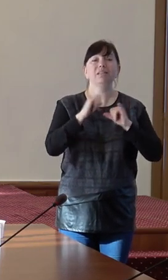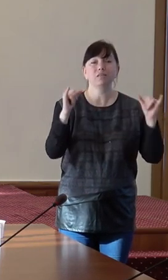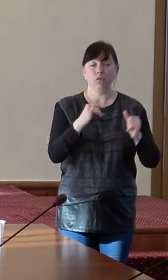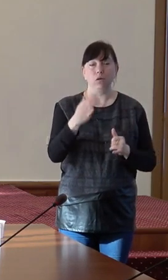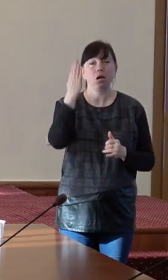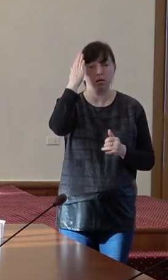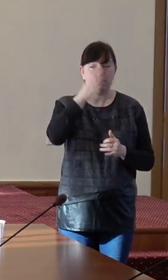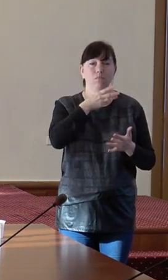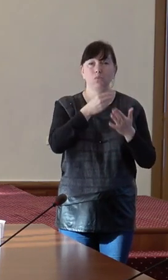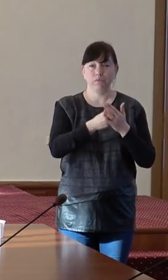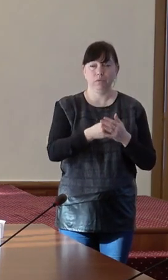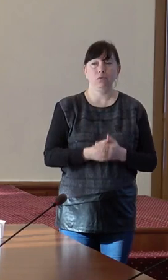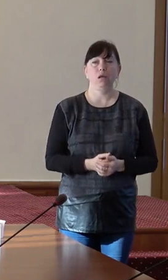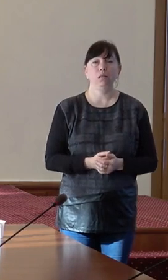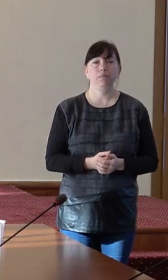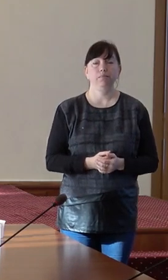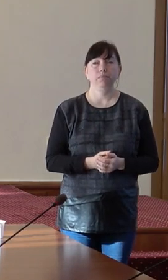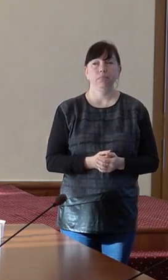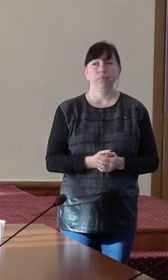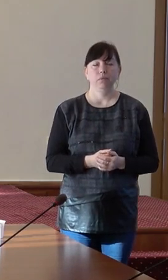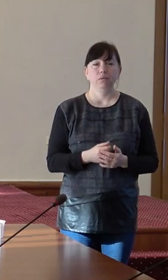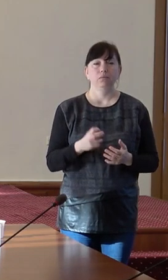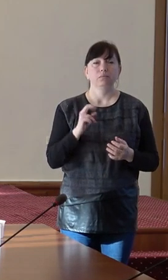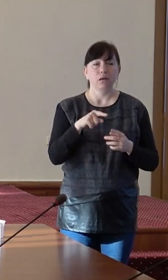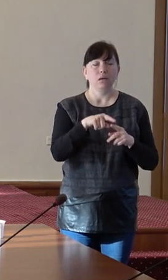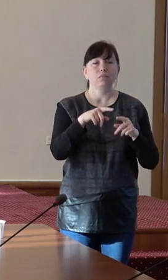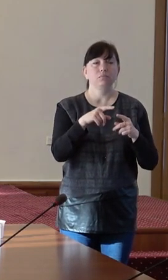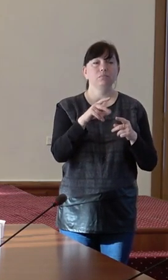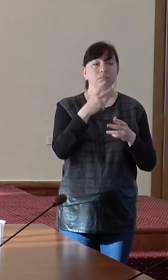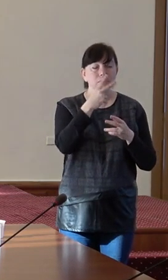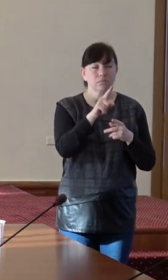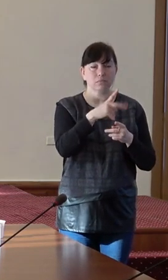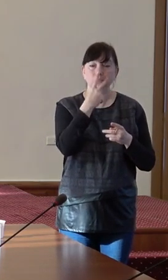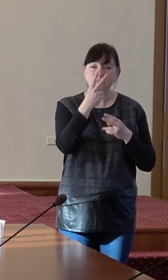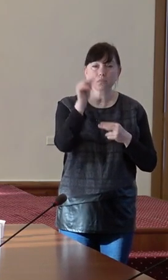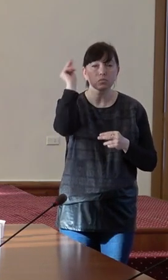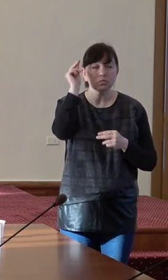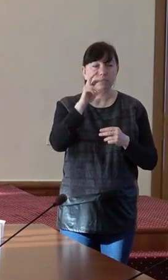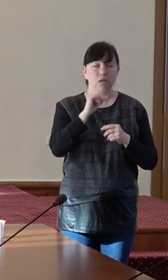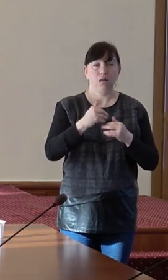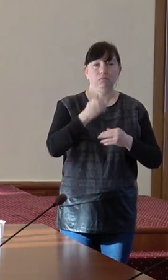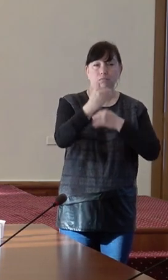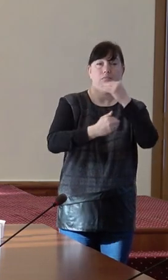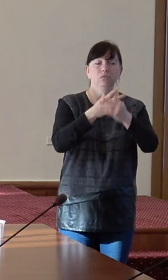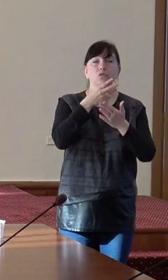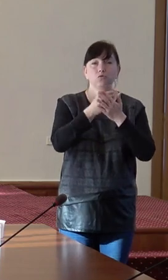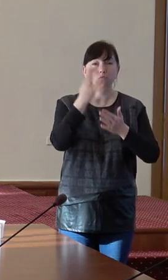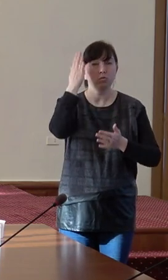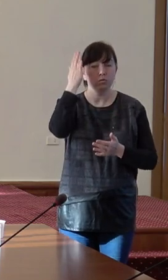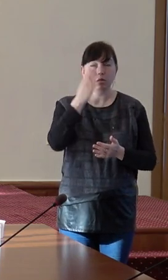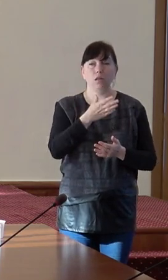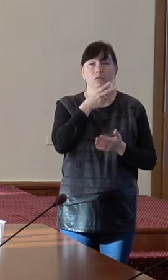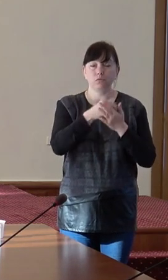profesională alipitea unui model cadrul de dezvoltare a competențelor și